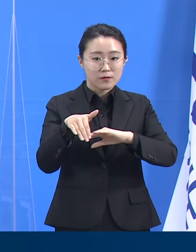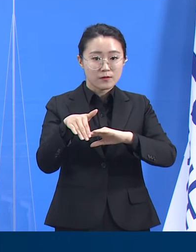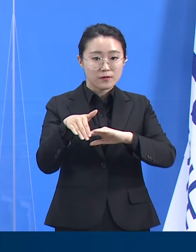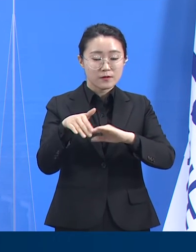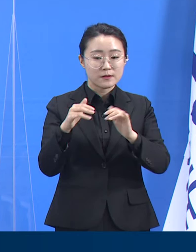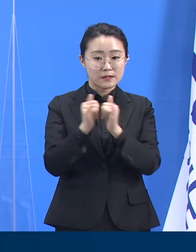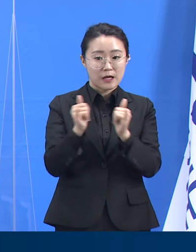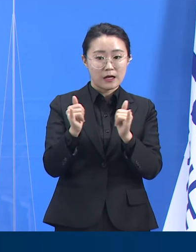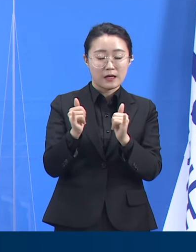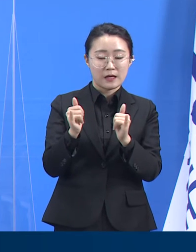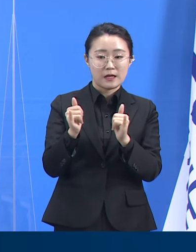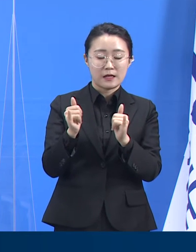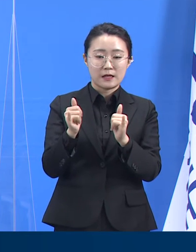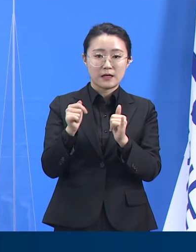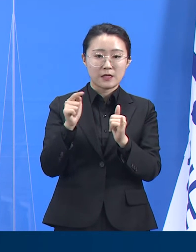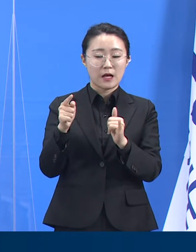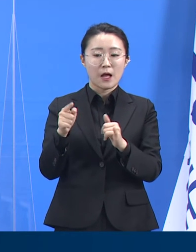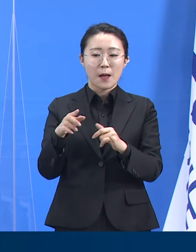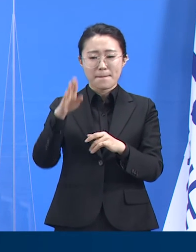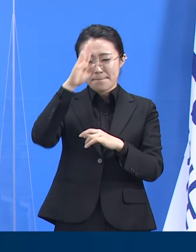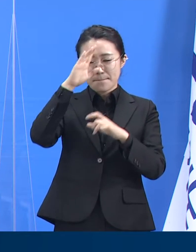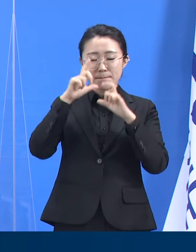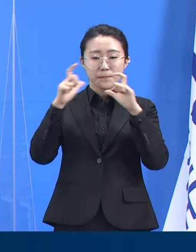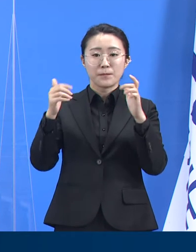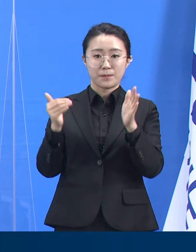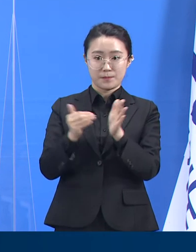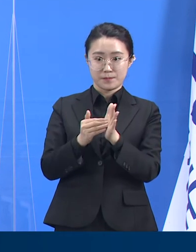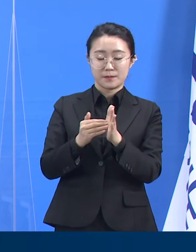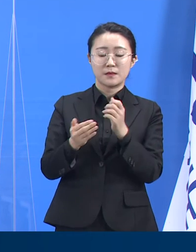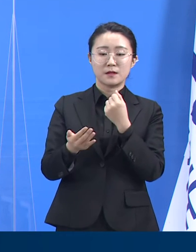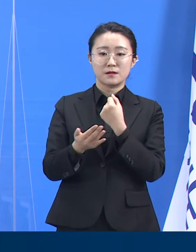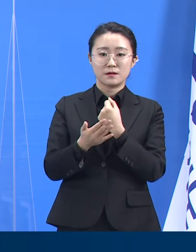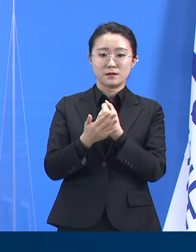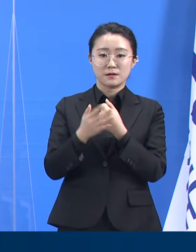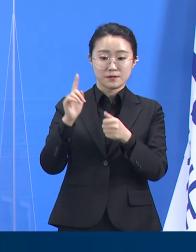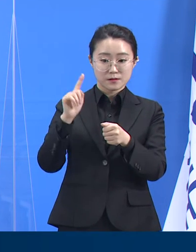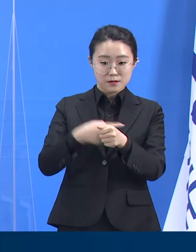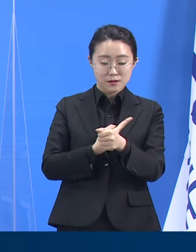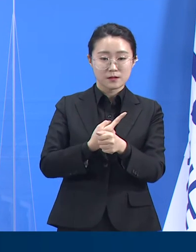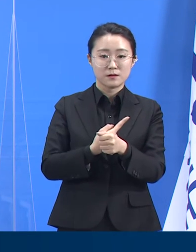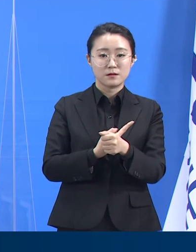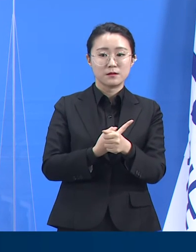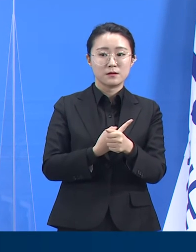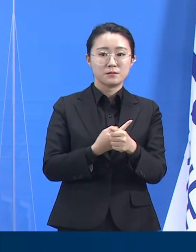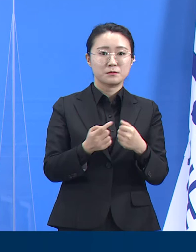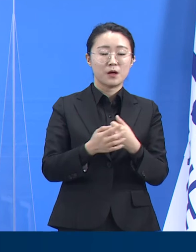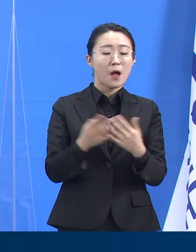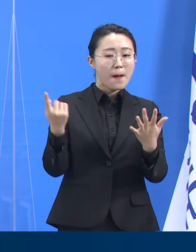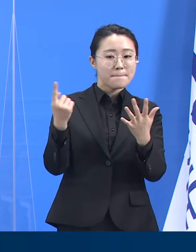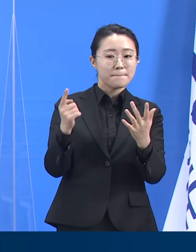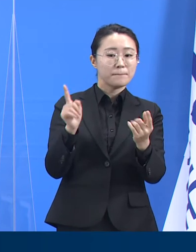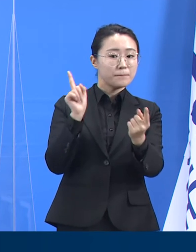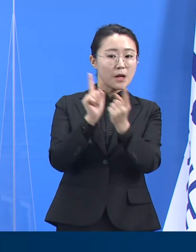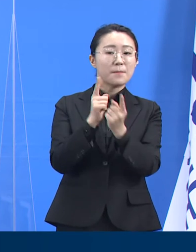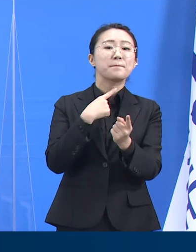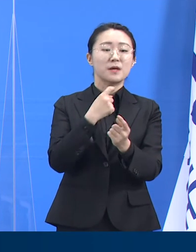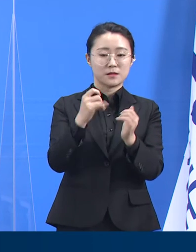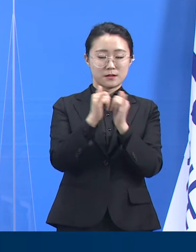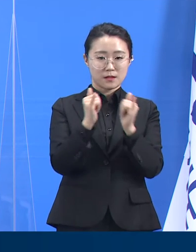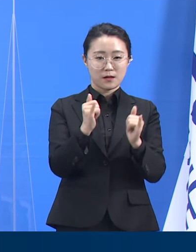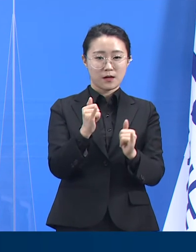확진 판정을 받았습니다. 이에 사업장 노출자 등에 대해서 전수검사를